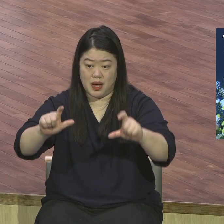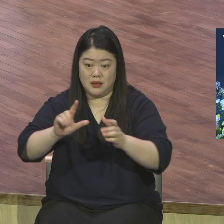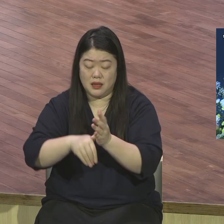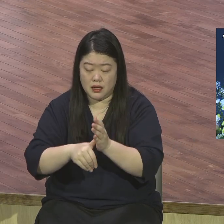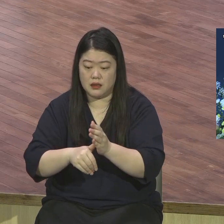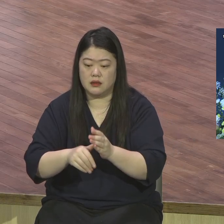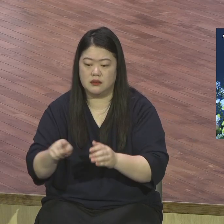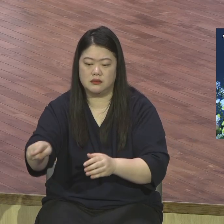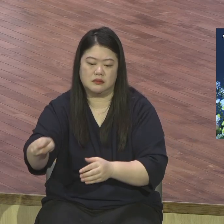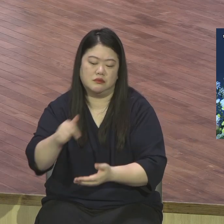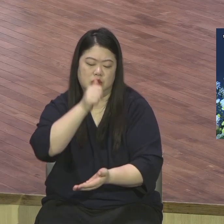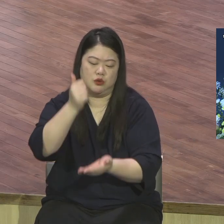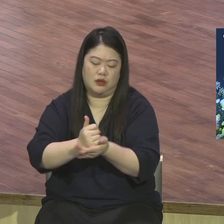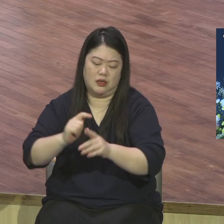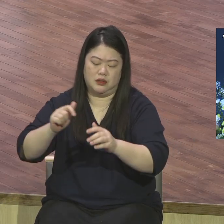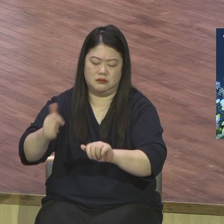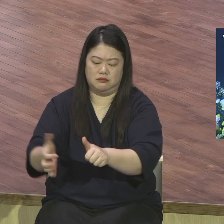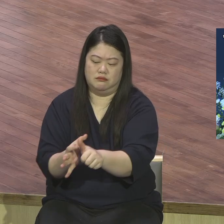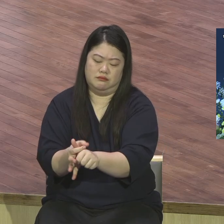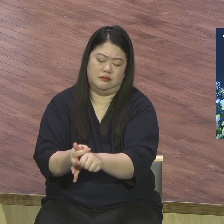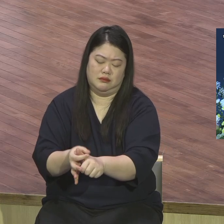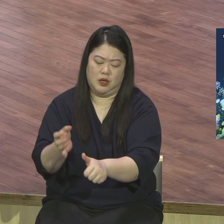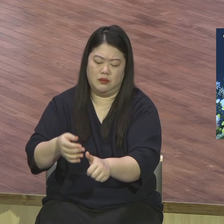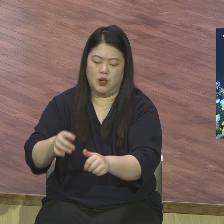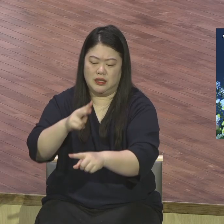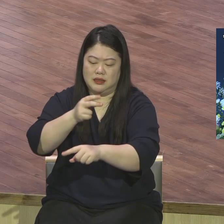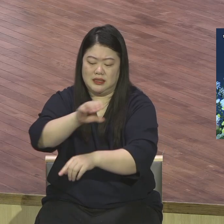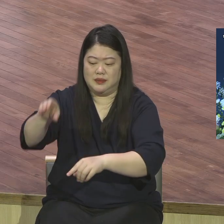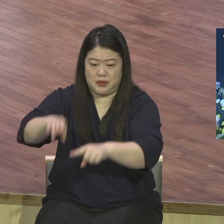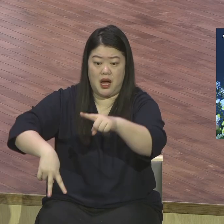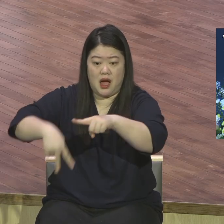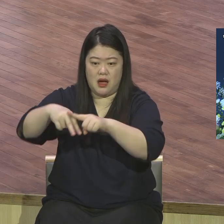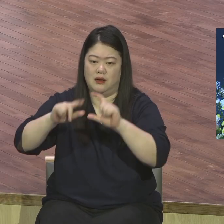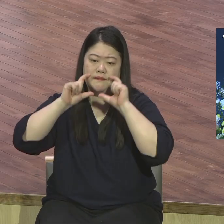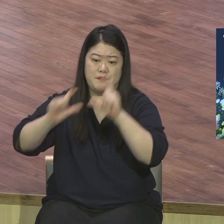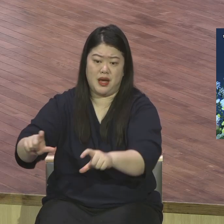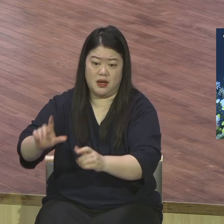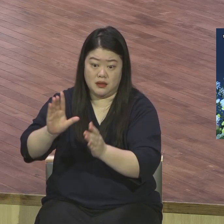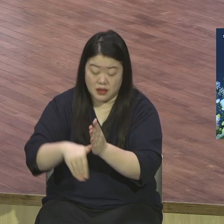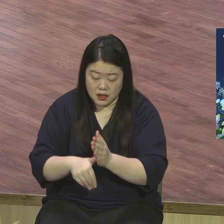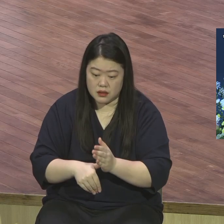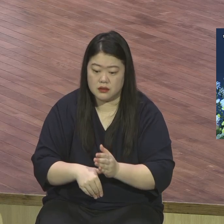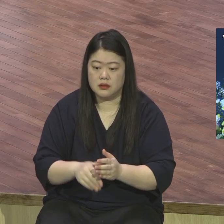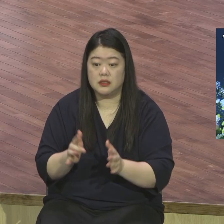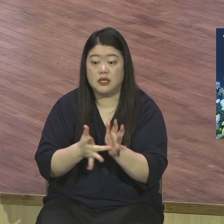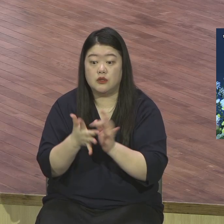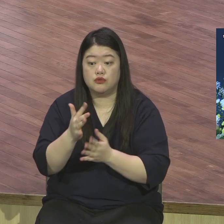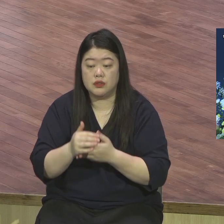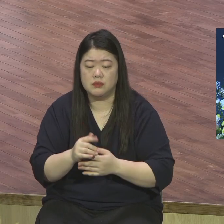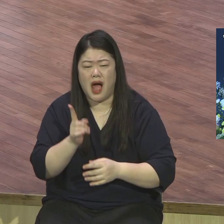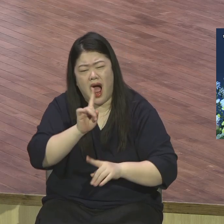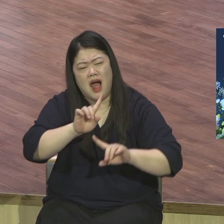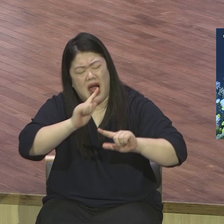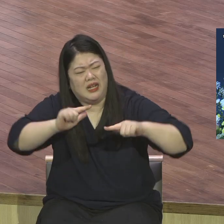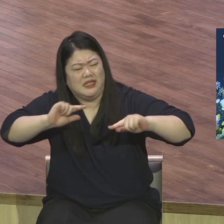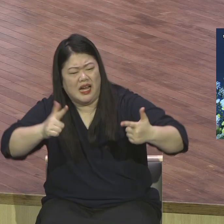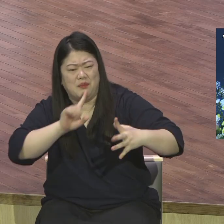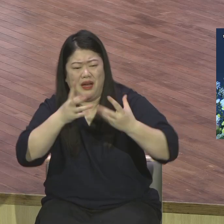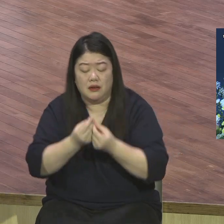그 상황을 그린 작품이에요 그 상황 그린 작품 이